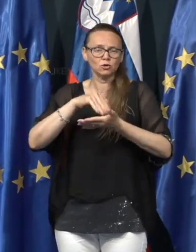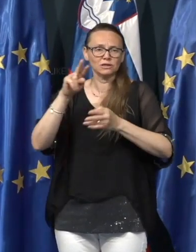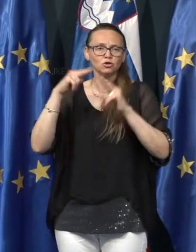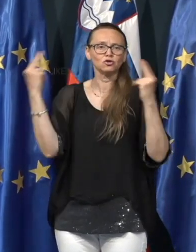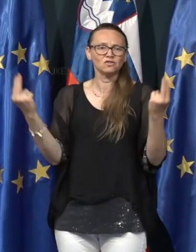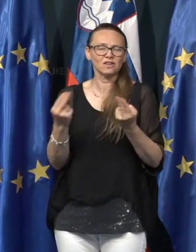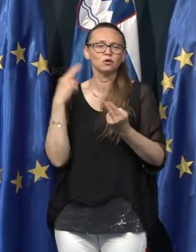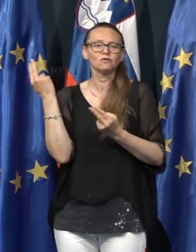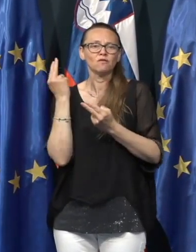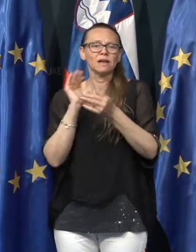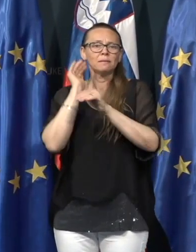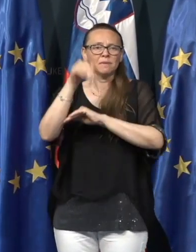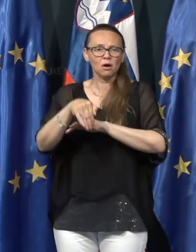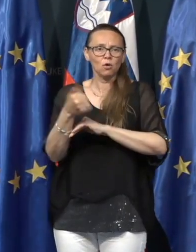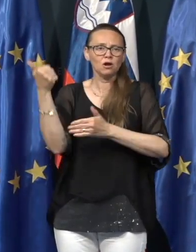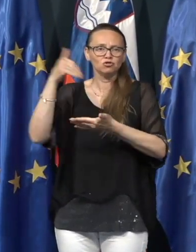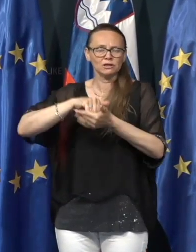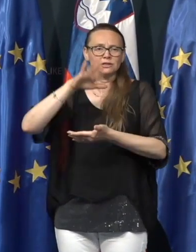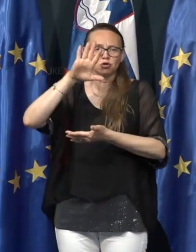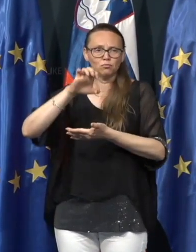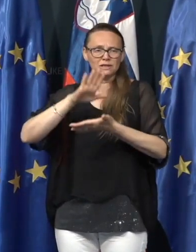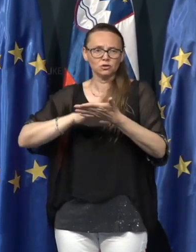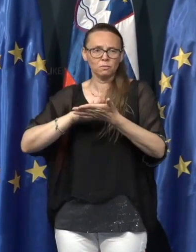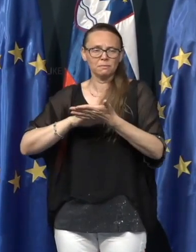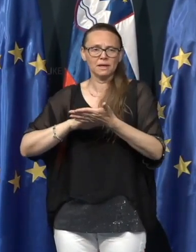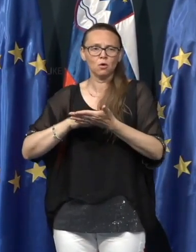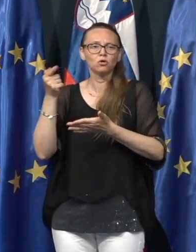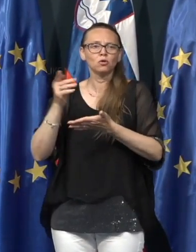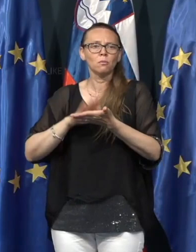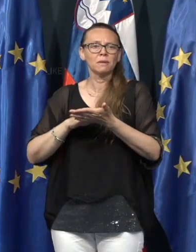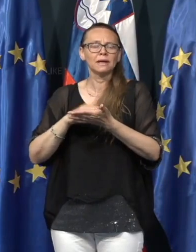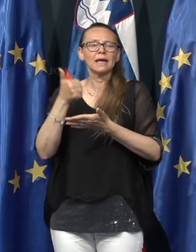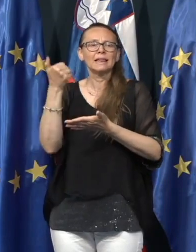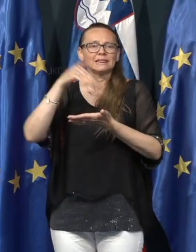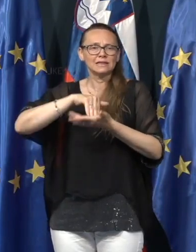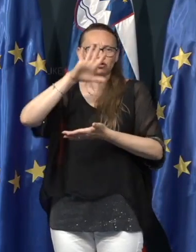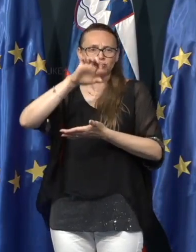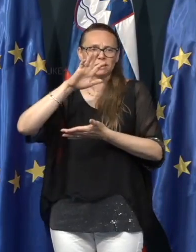V Sloveniji smo prekoračili 1500 premirov, torej 1534.